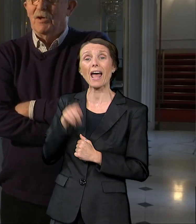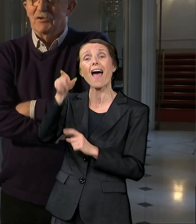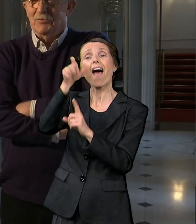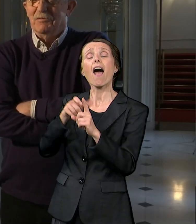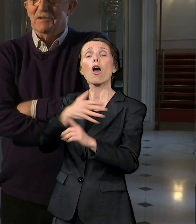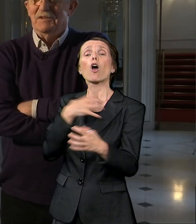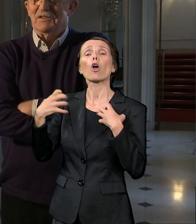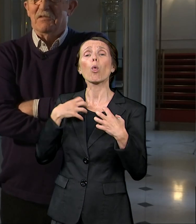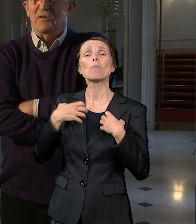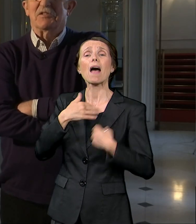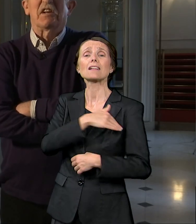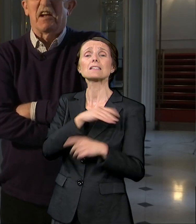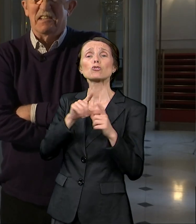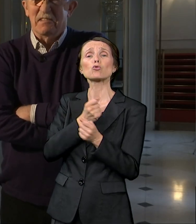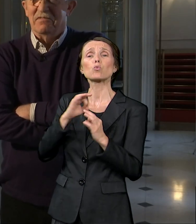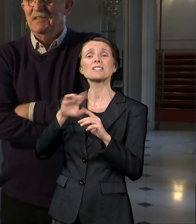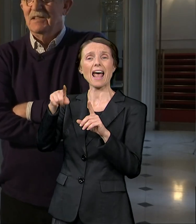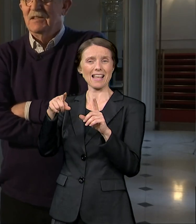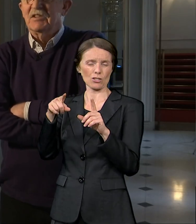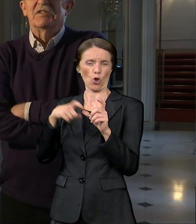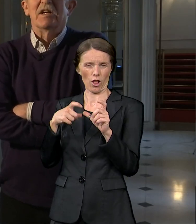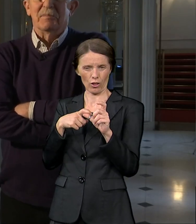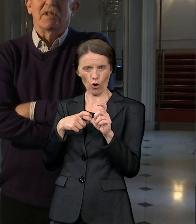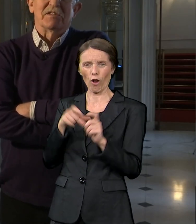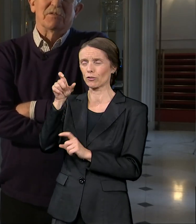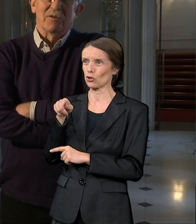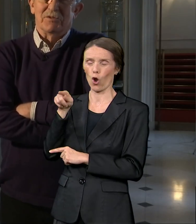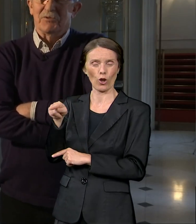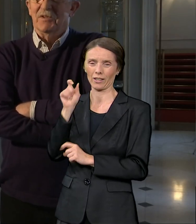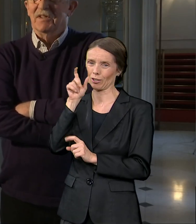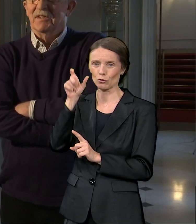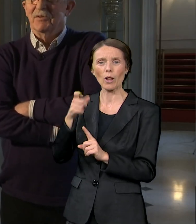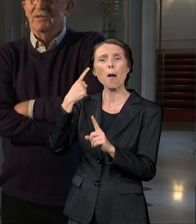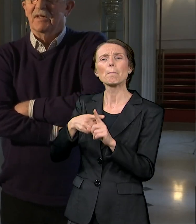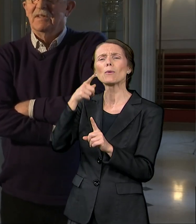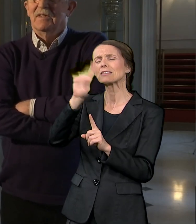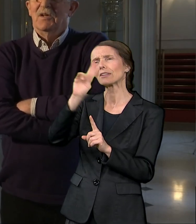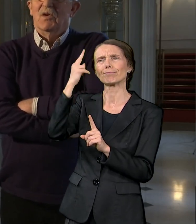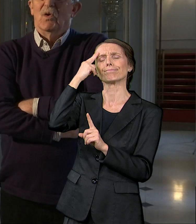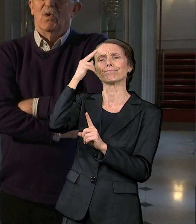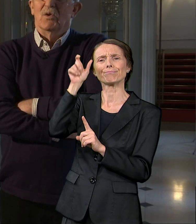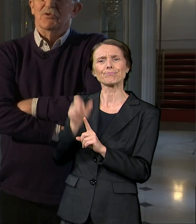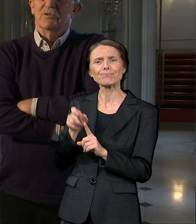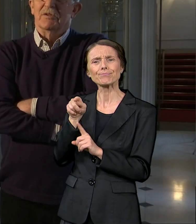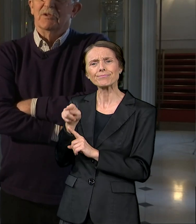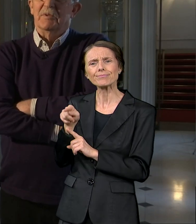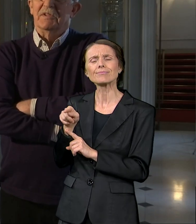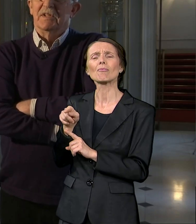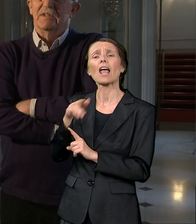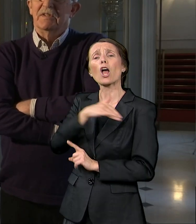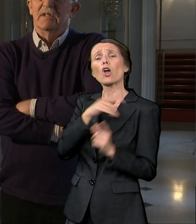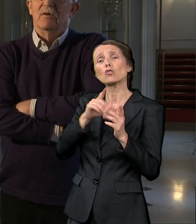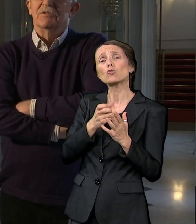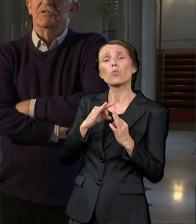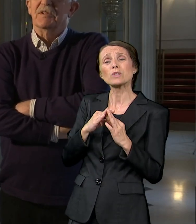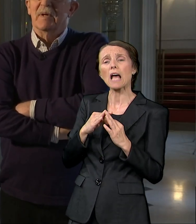kako kažu, iskrivljeno saradljiv sa znanjem teksta. To je već čuvena anegdota o Đuzi koji pita